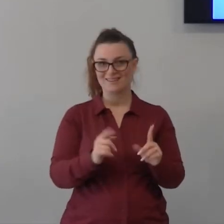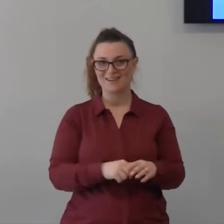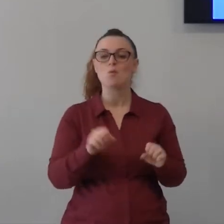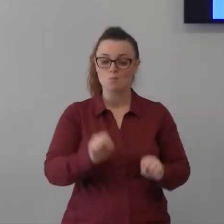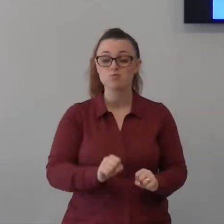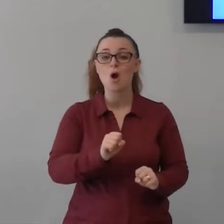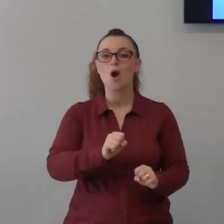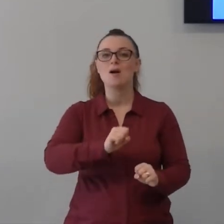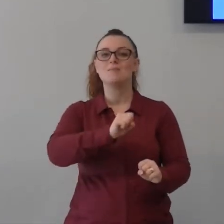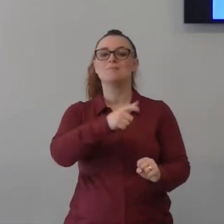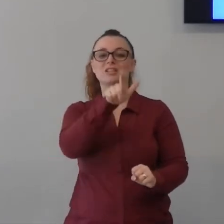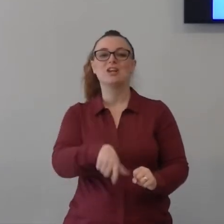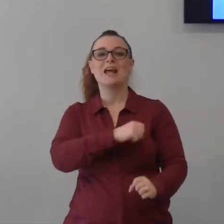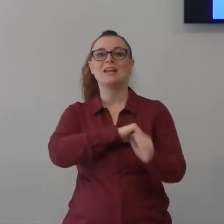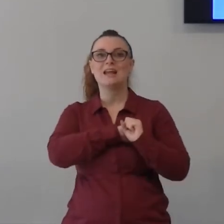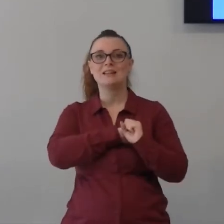credenti perché